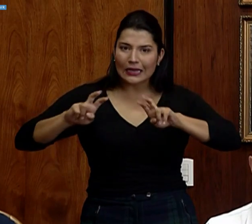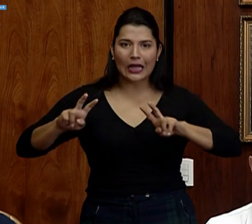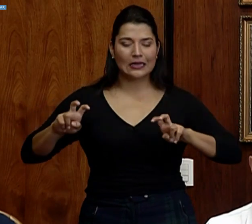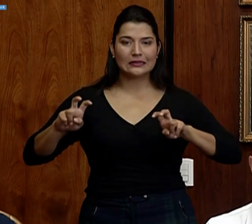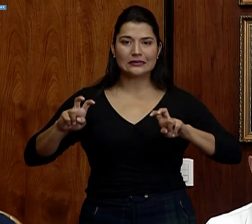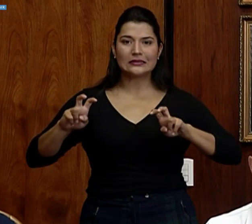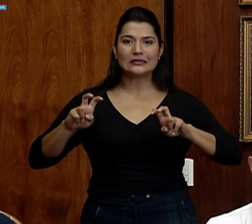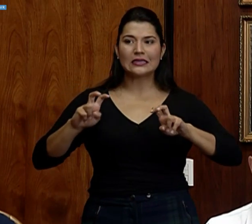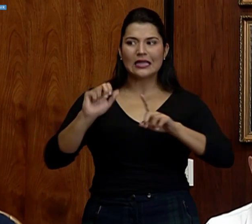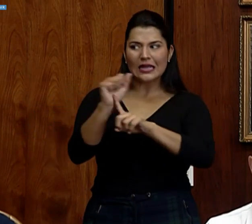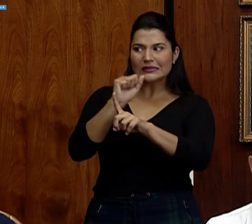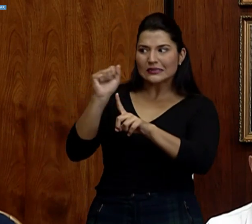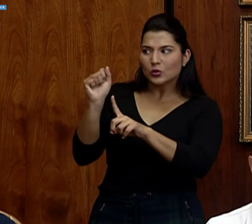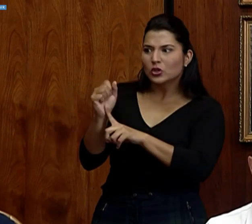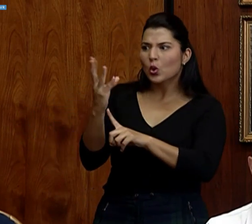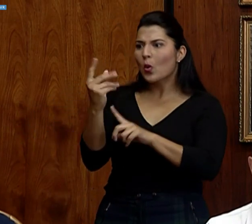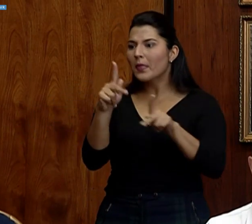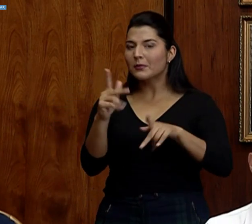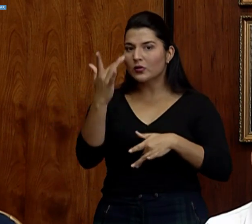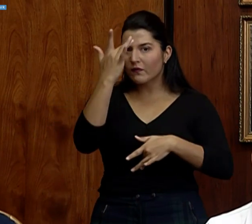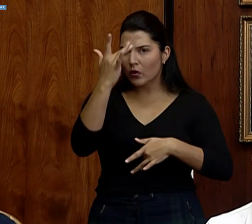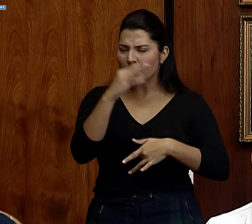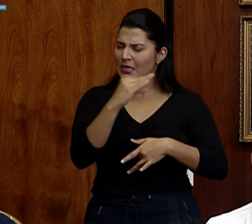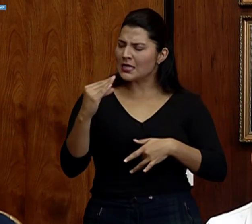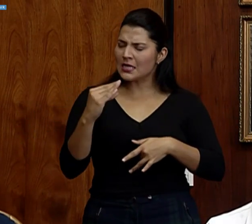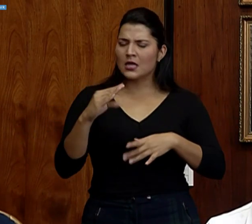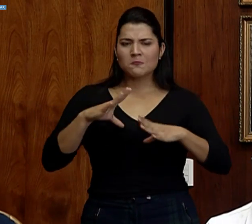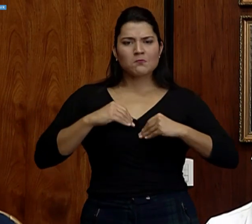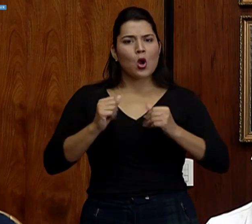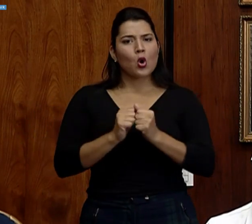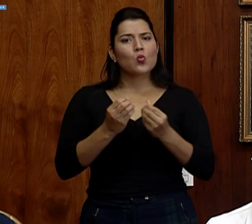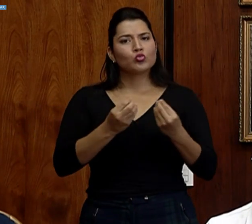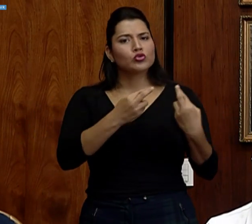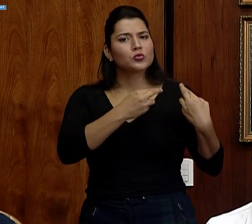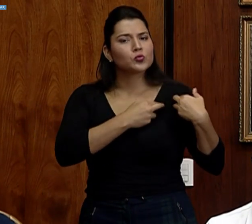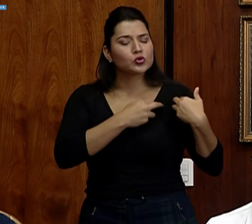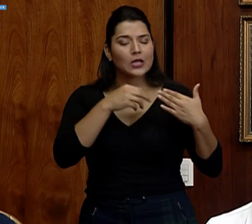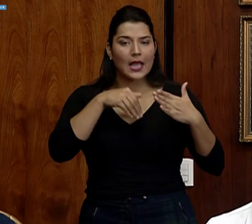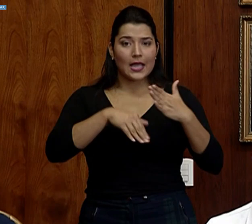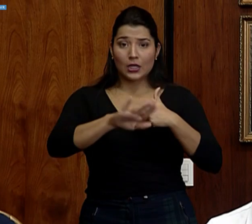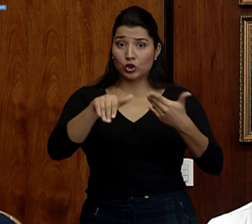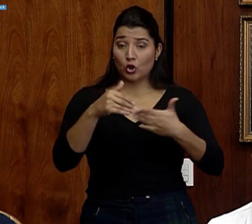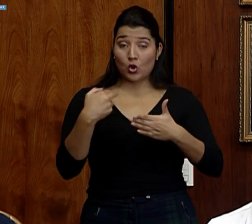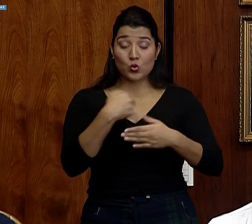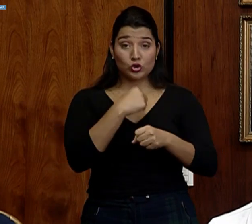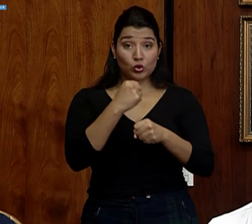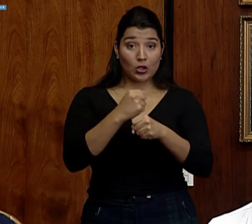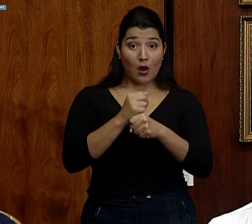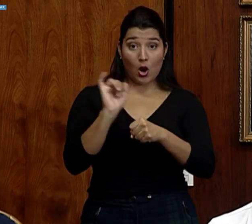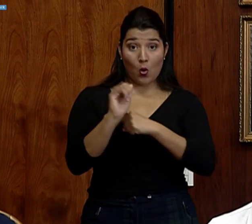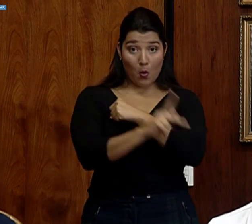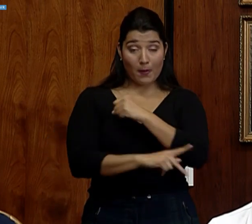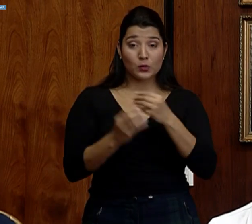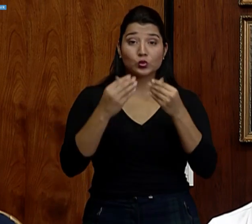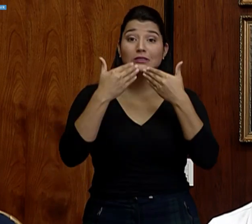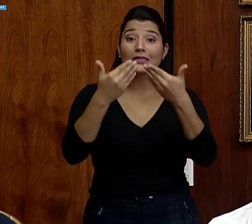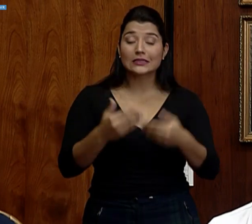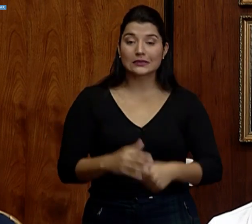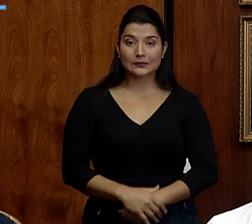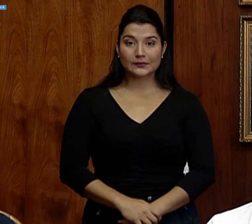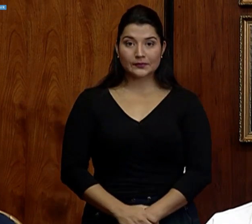epidemiológico, de las medidas que vamos tomando y siendo sumamente responsables con todo lo que estamos haciendo como país. Así que muchas gracias.